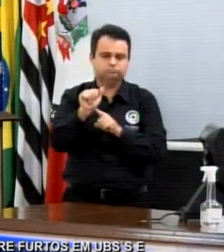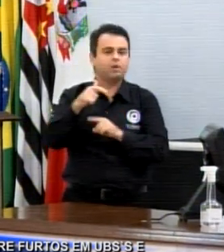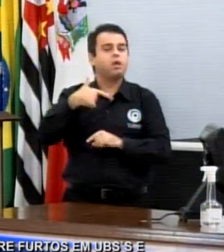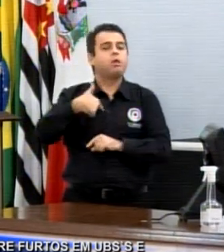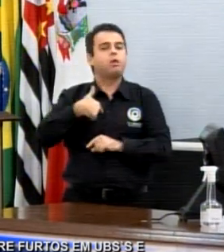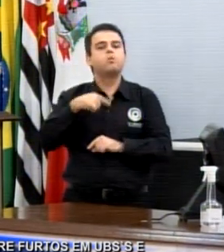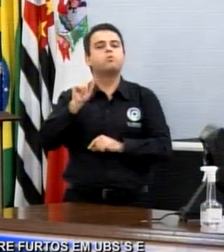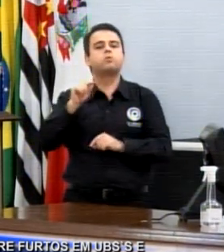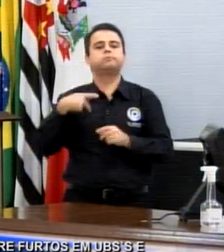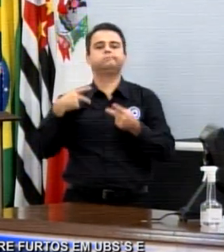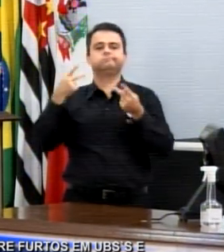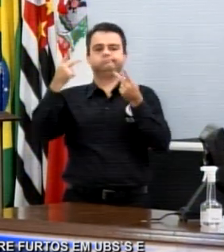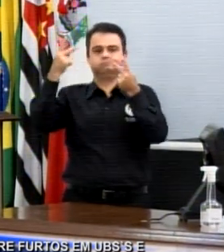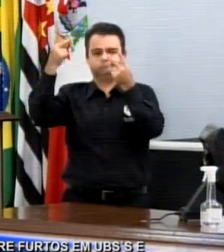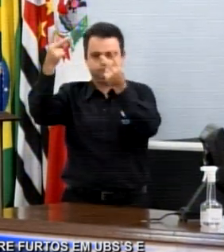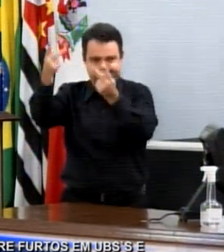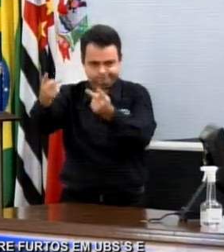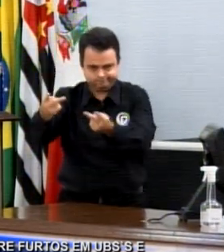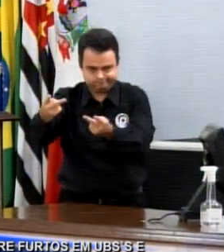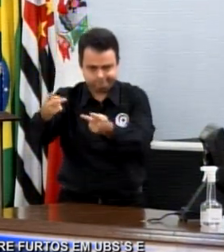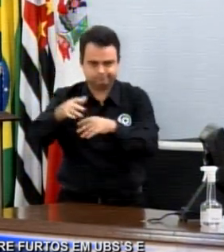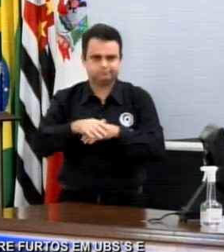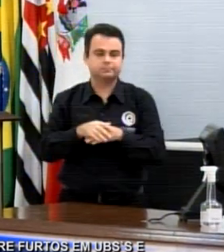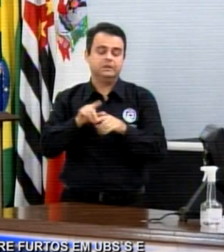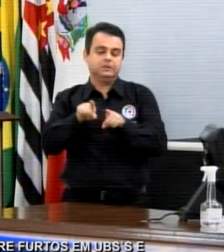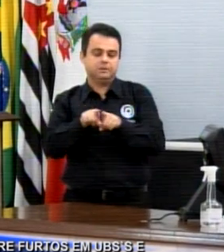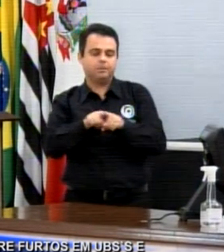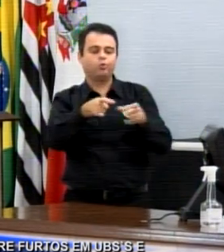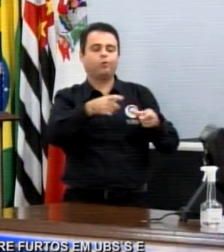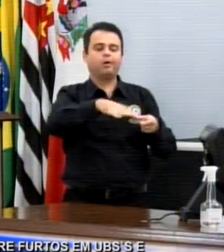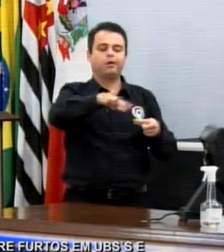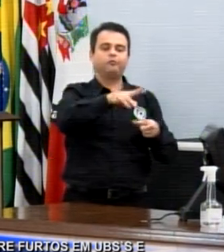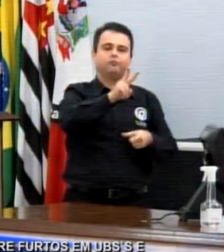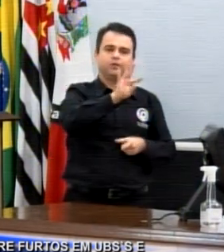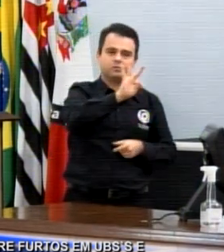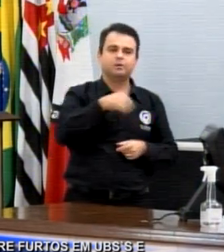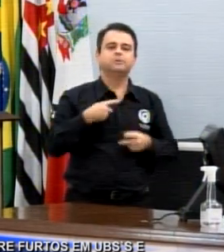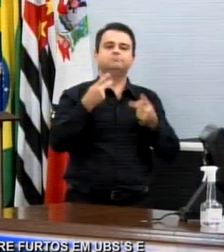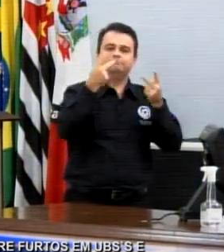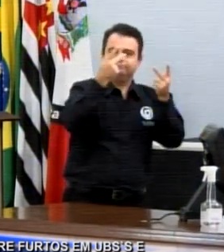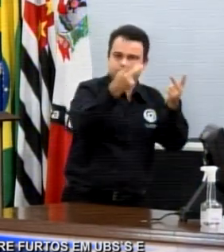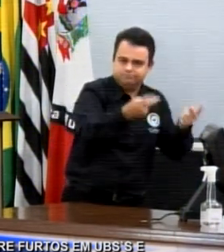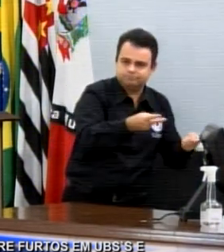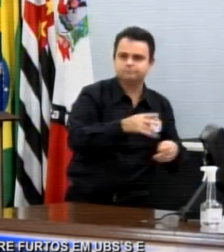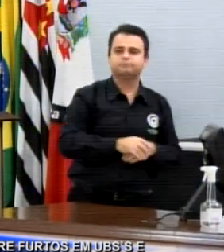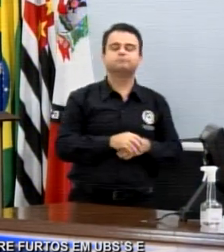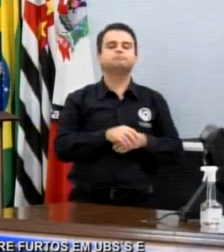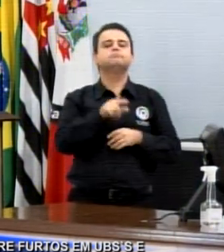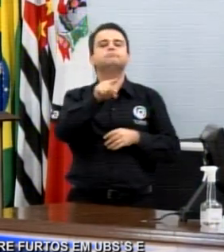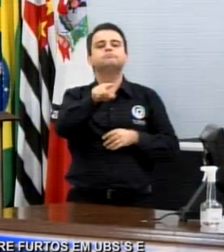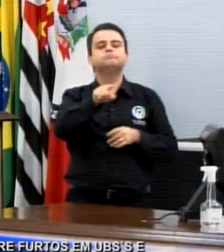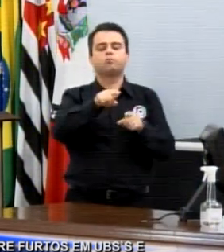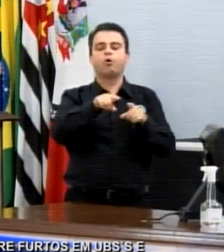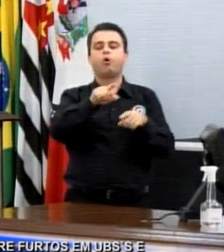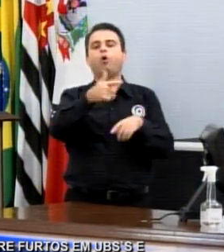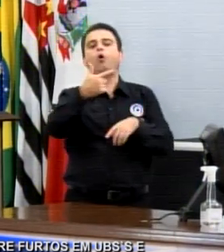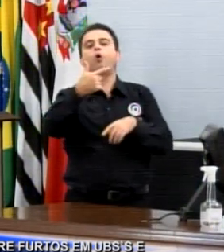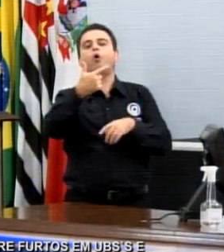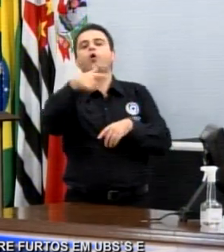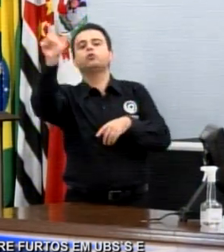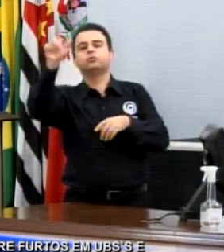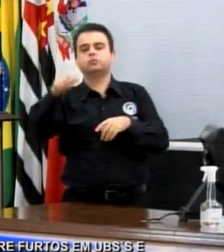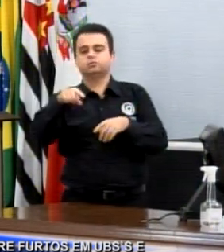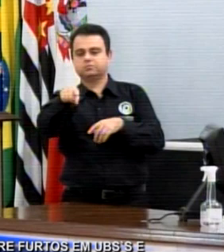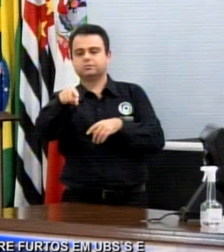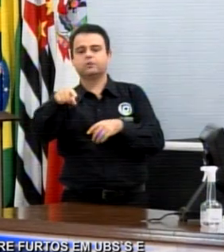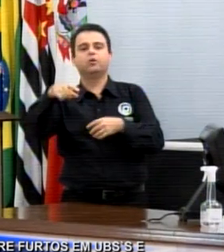UPA, UBS, da Vila Toninho, vou na Caique, cruzo ali, cidade de Jardim, que é do Pedro, mas eu passo ali, para